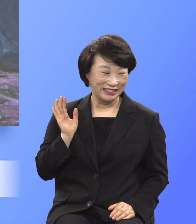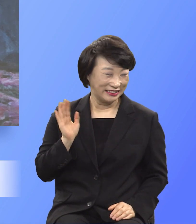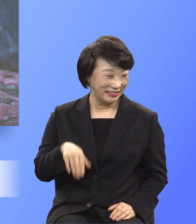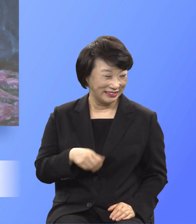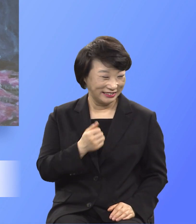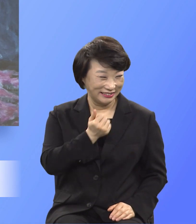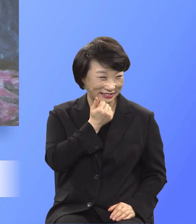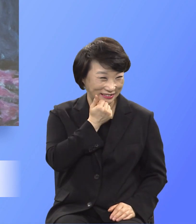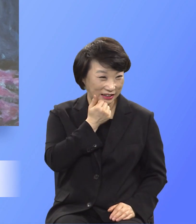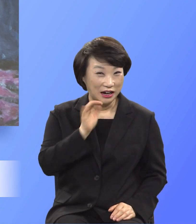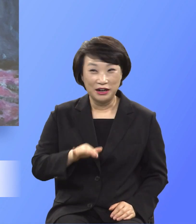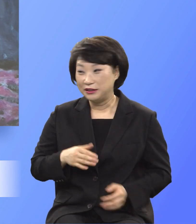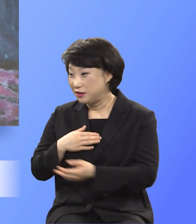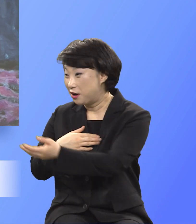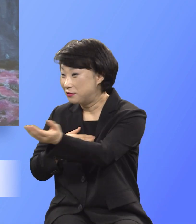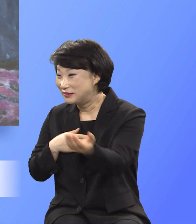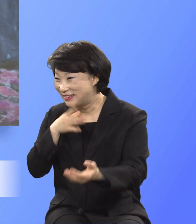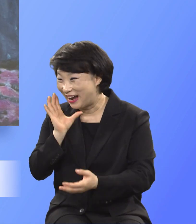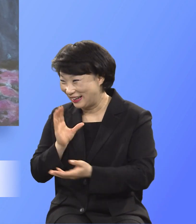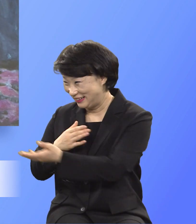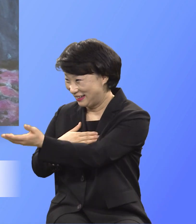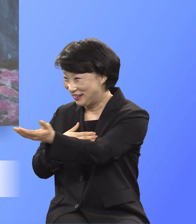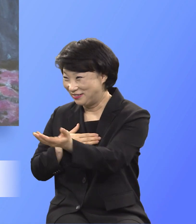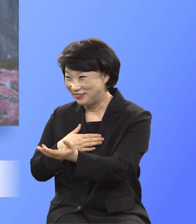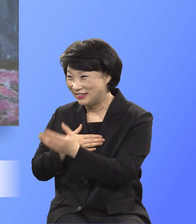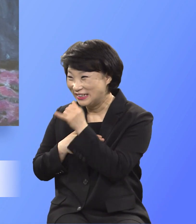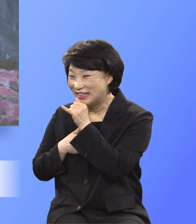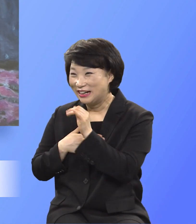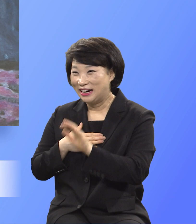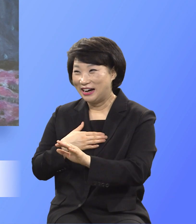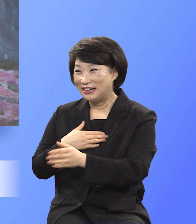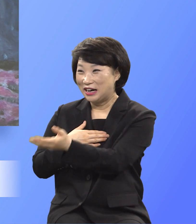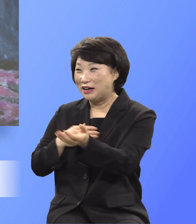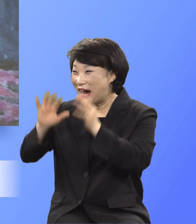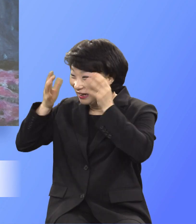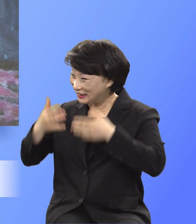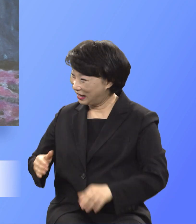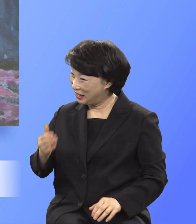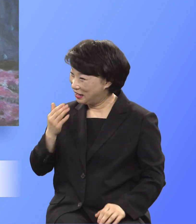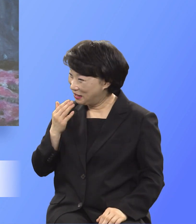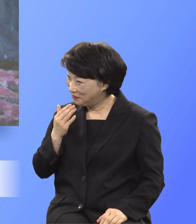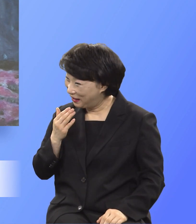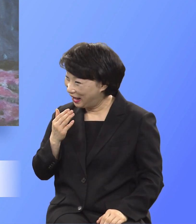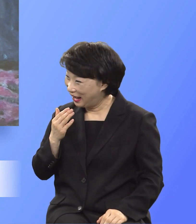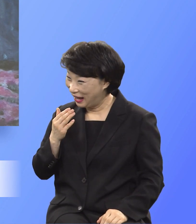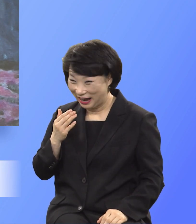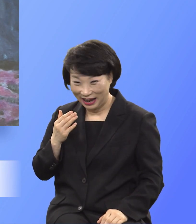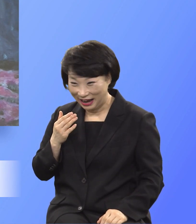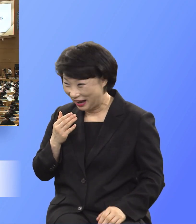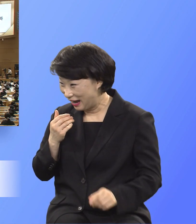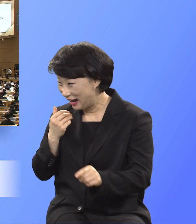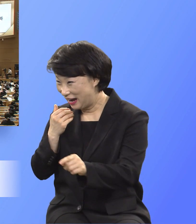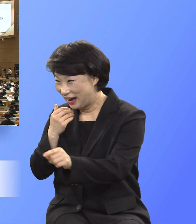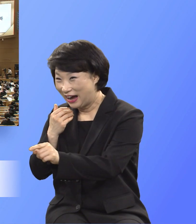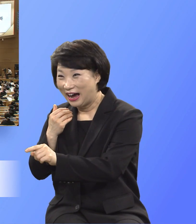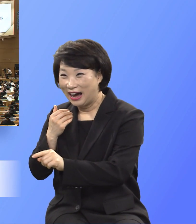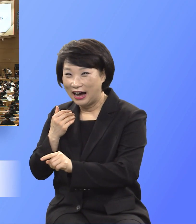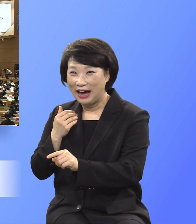연세가 드신 어른들 애기 낳아라 보면 아니 장난하는